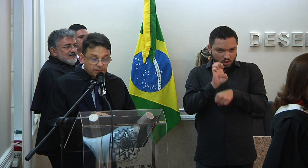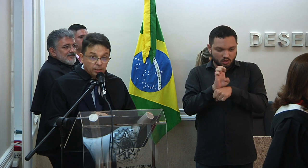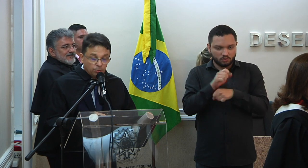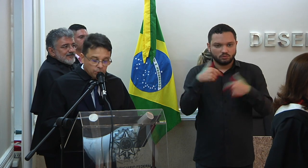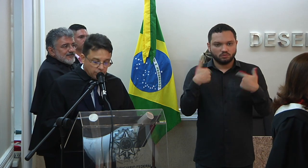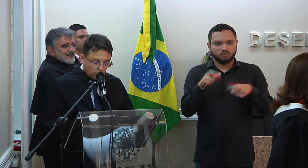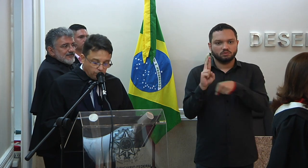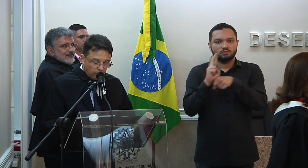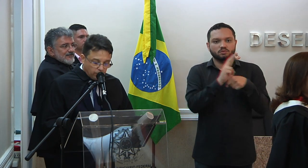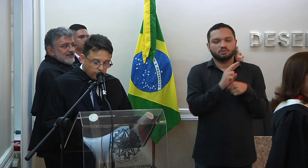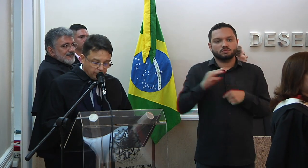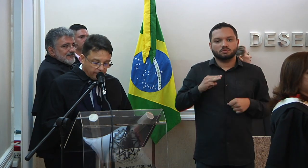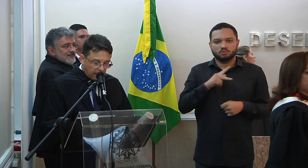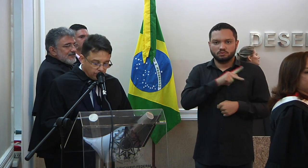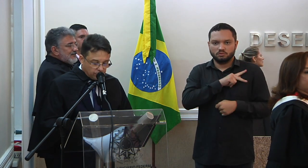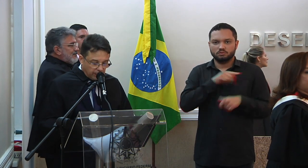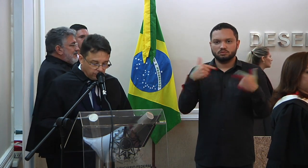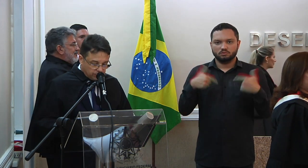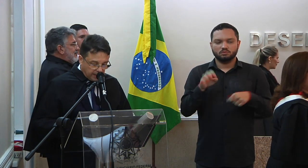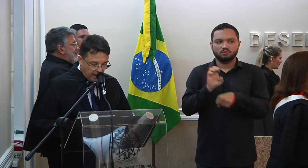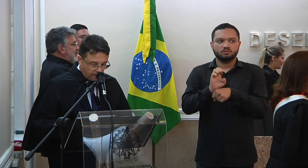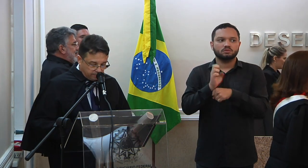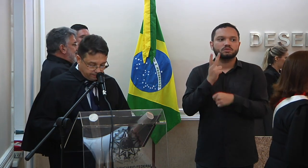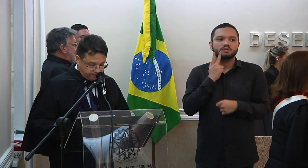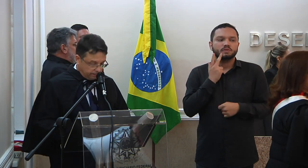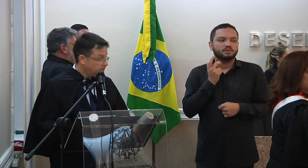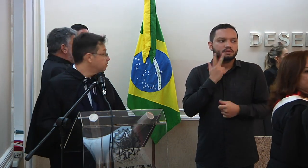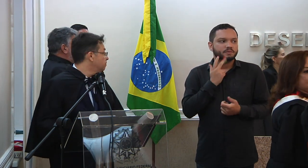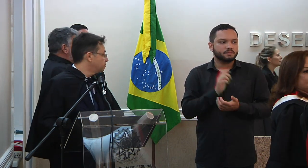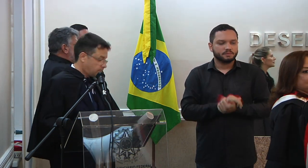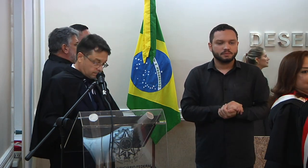representando o Ministério Público do Trabalho no Estado do Ceará.